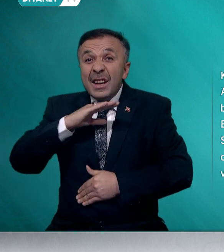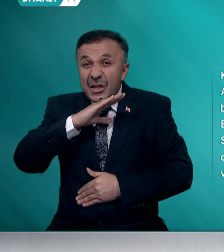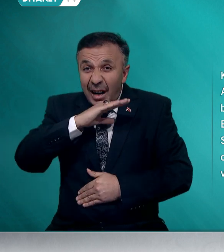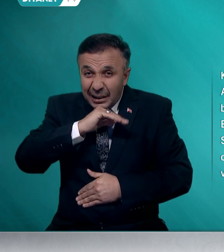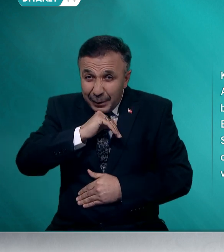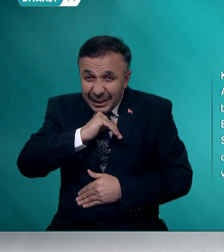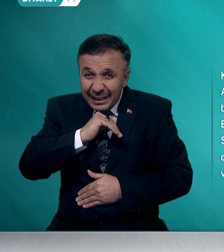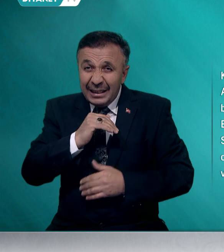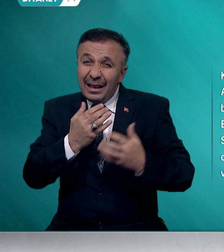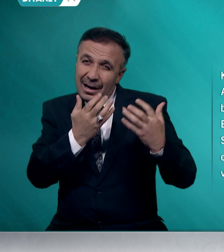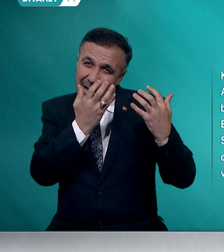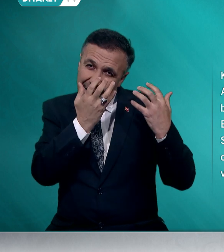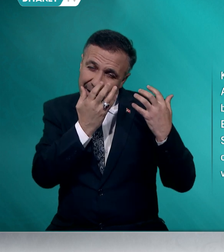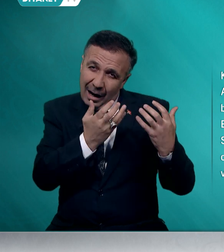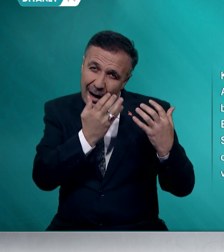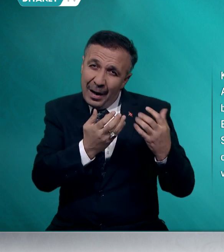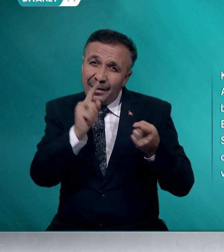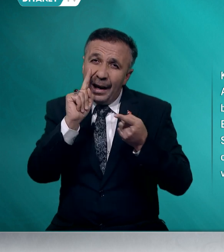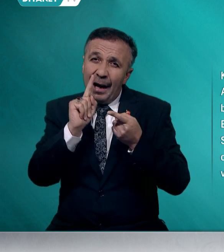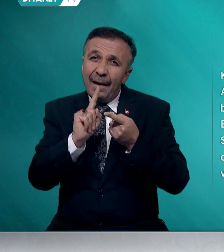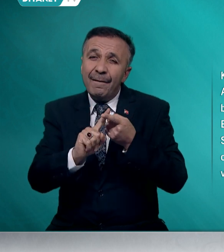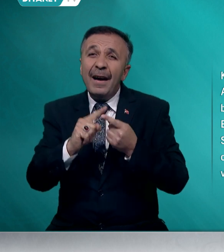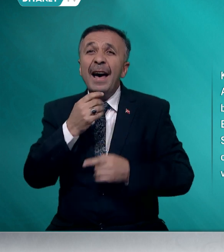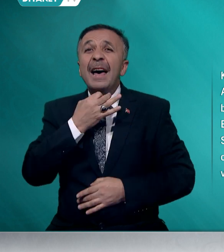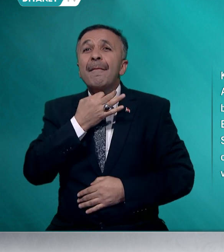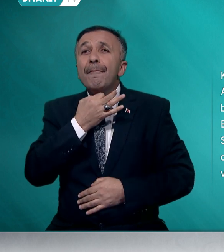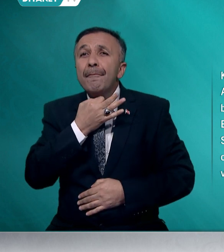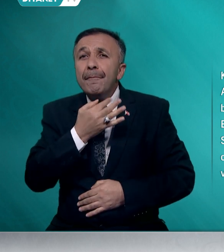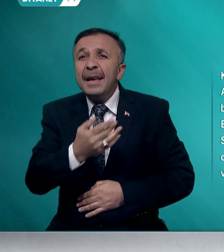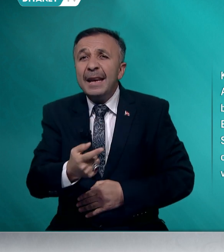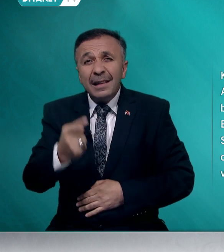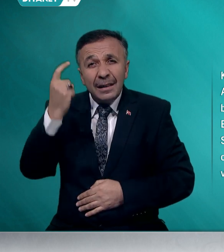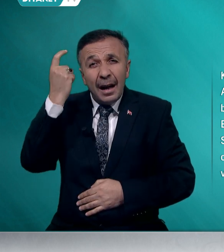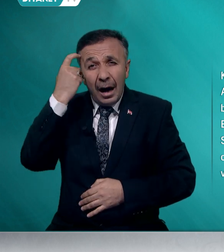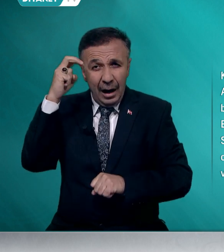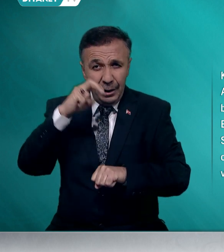Ecdadımızı rahmetle ve minnetle anıyoruz.